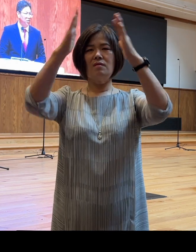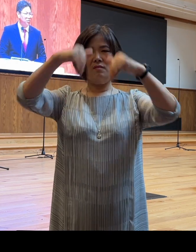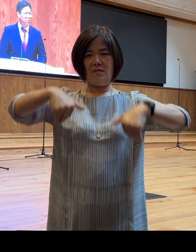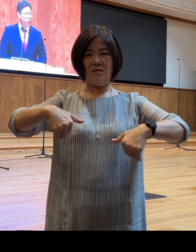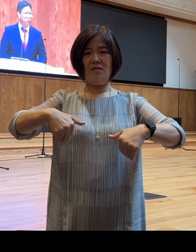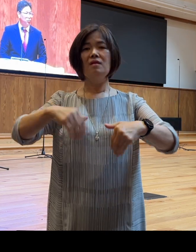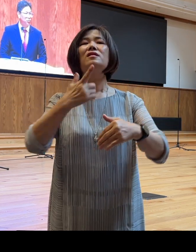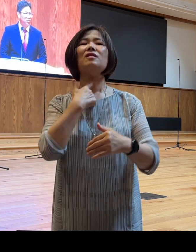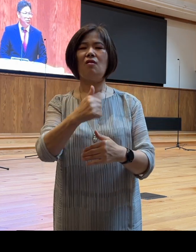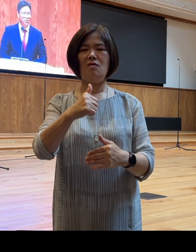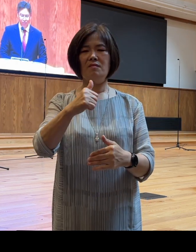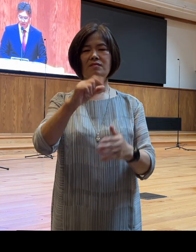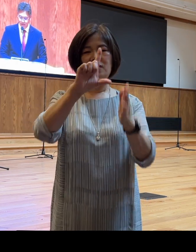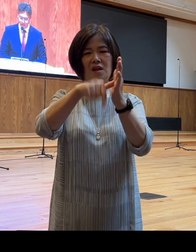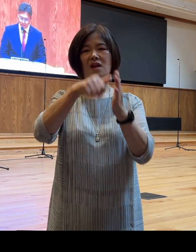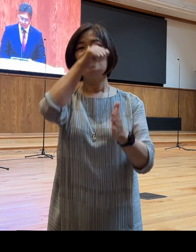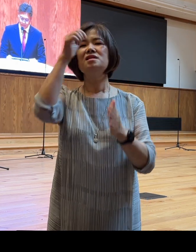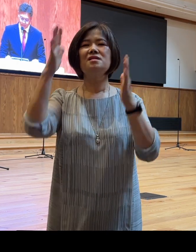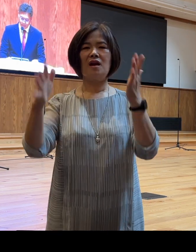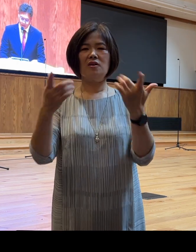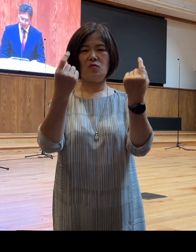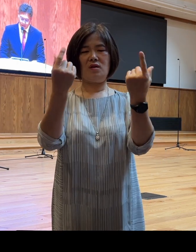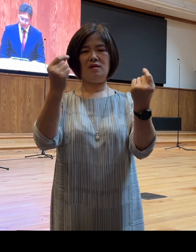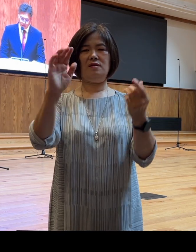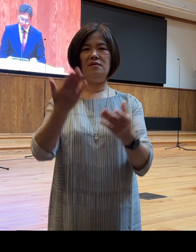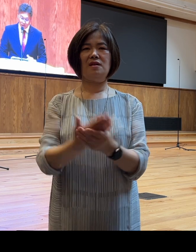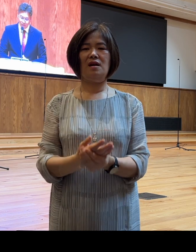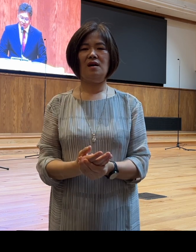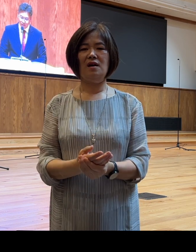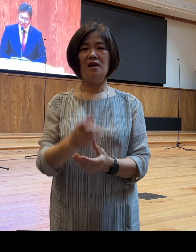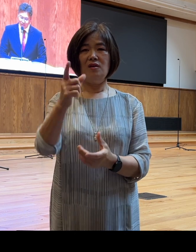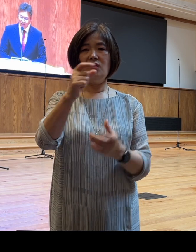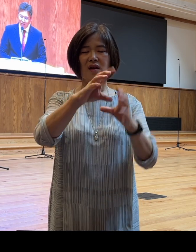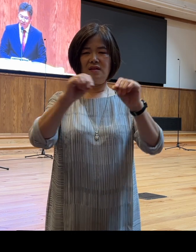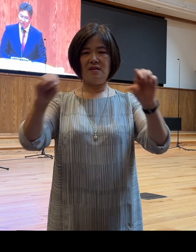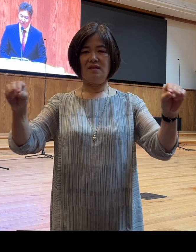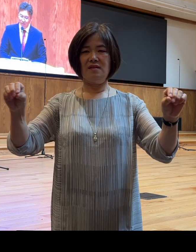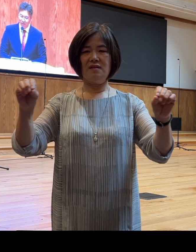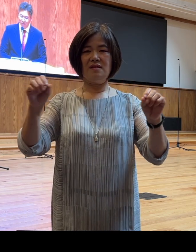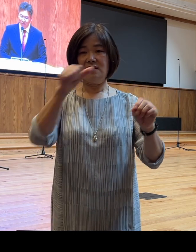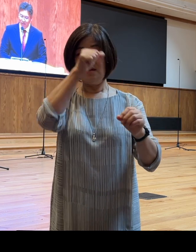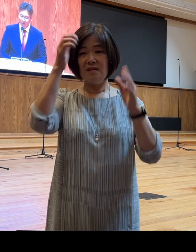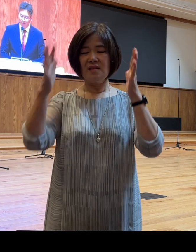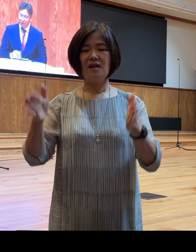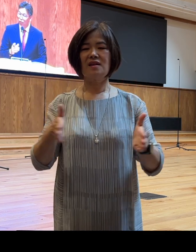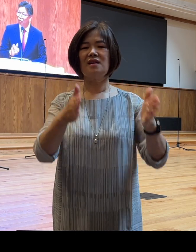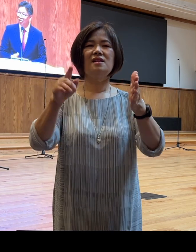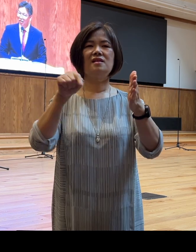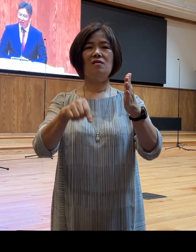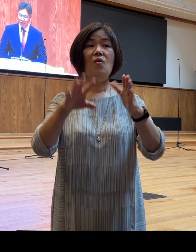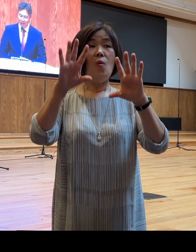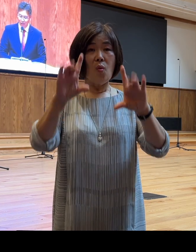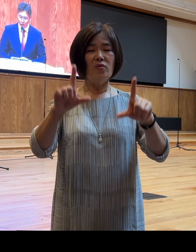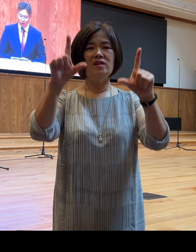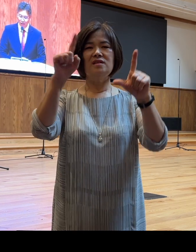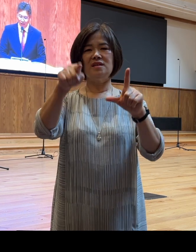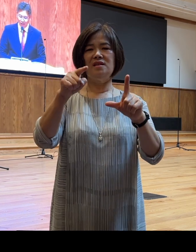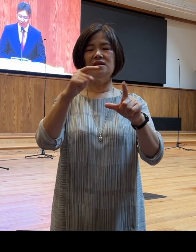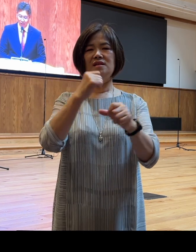경우도 있습니다 이런 사막과 같은 인생길에서 오늘 이 저자가, 이 책의